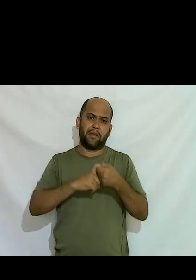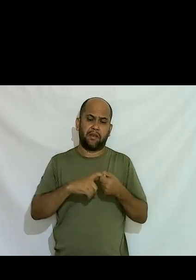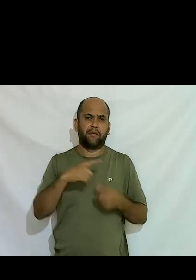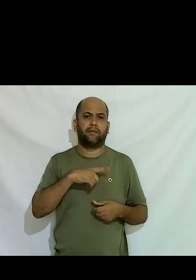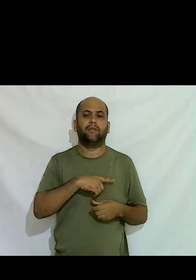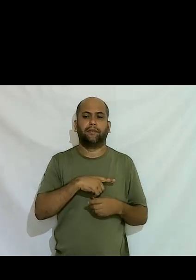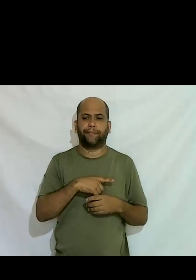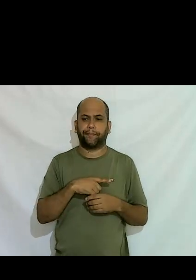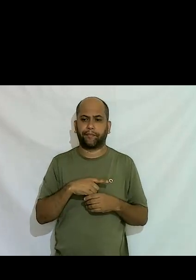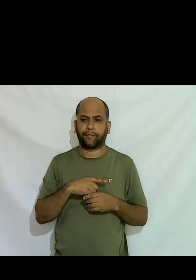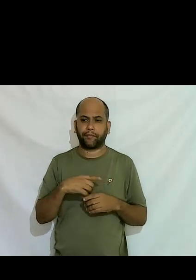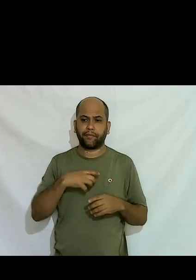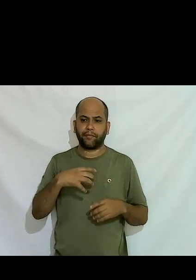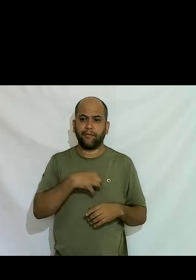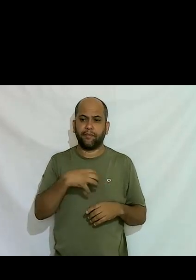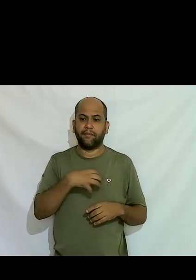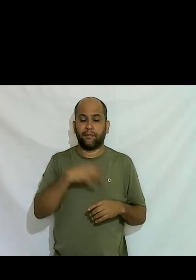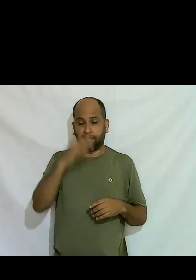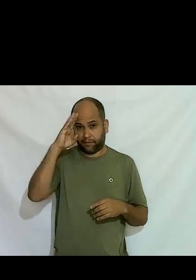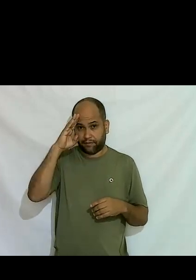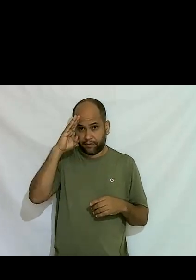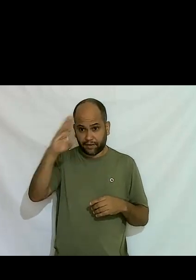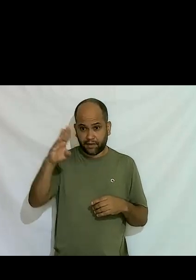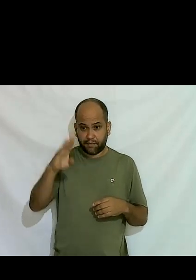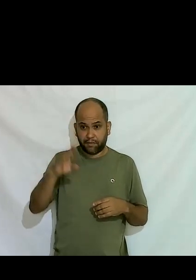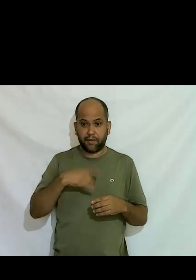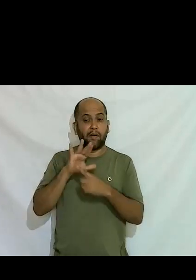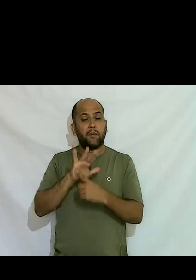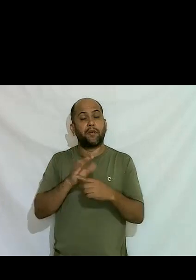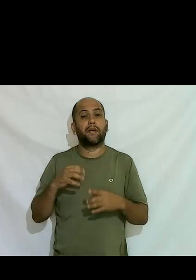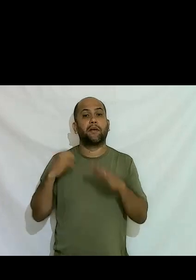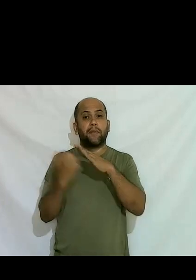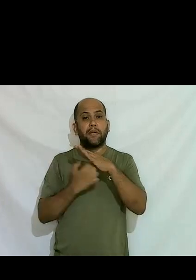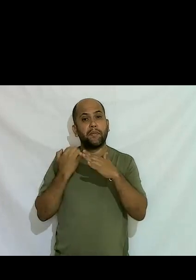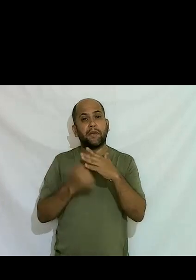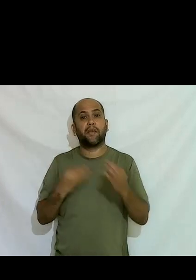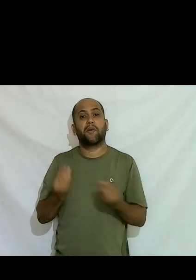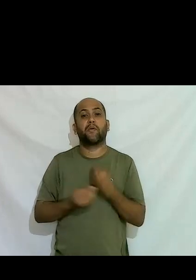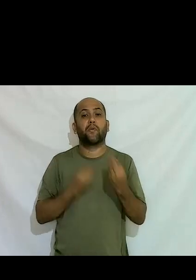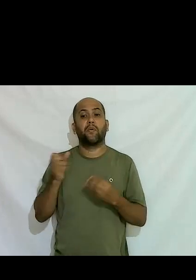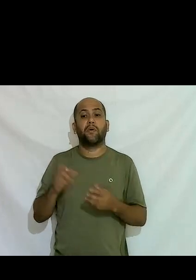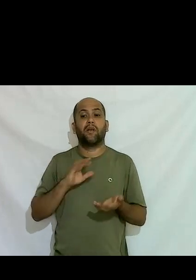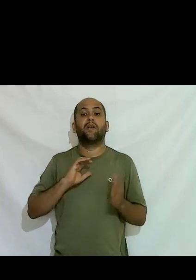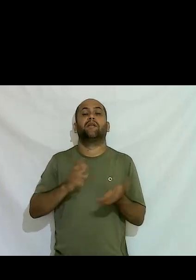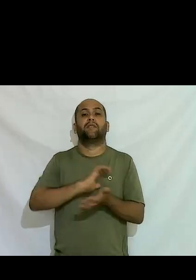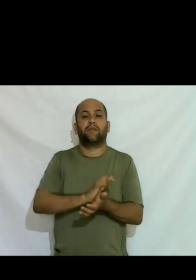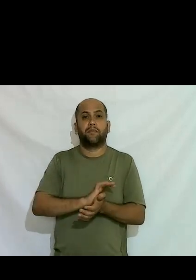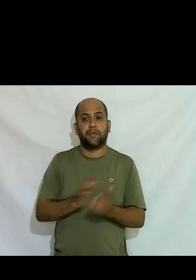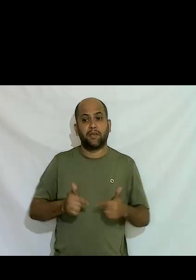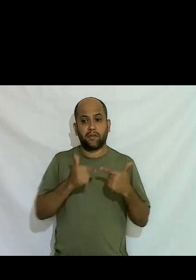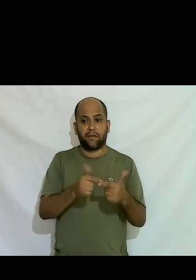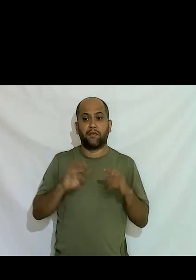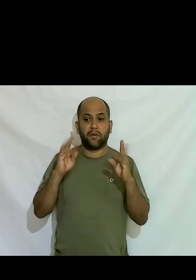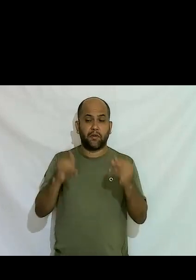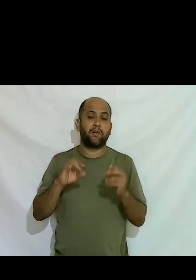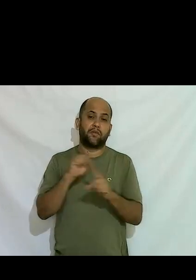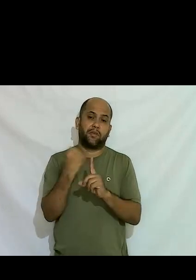essa sensibilização é fundamental mostrar para as empresas como é o preconceito atua e para todo mundo para